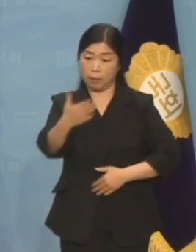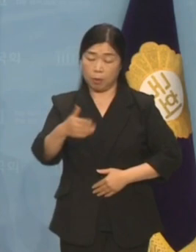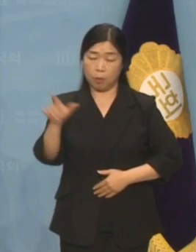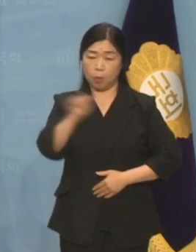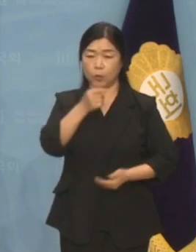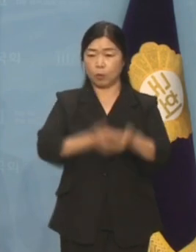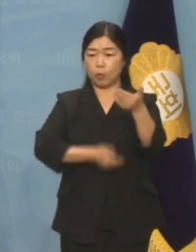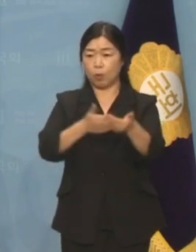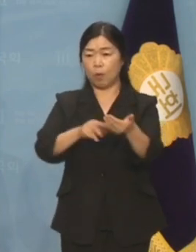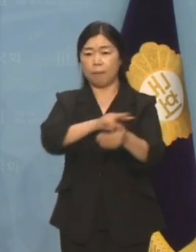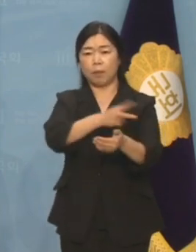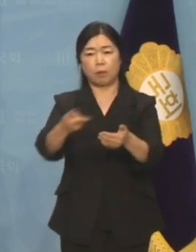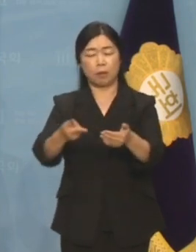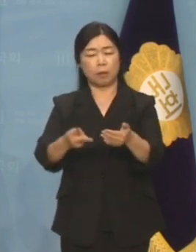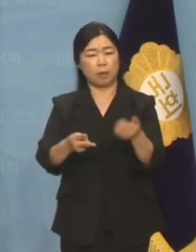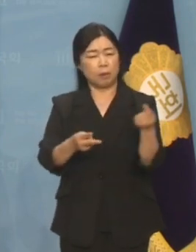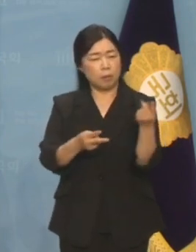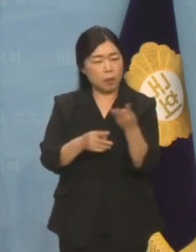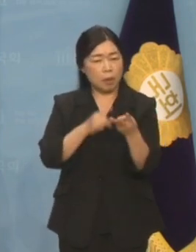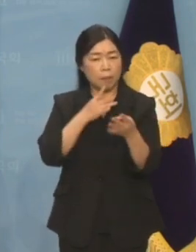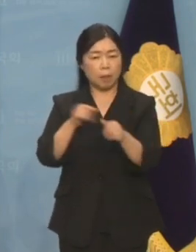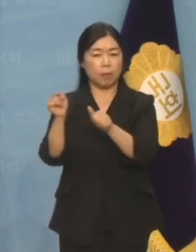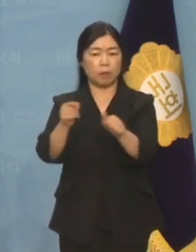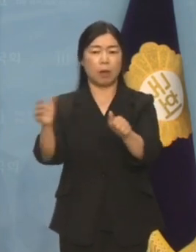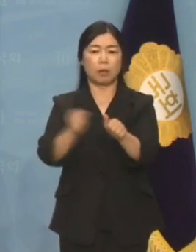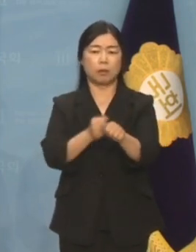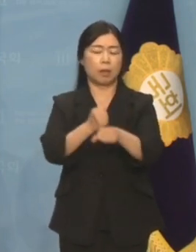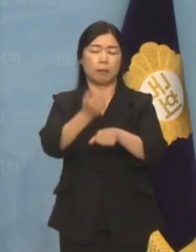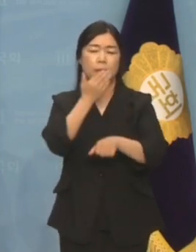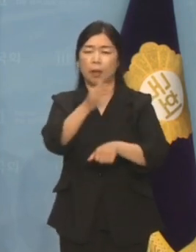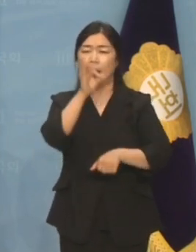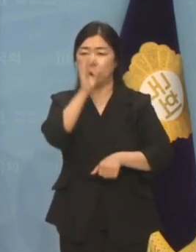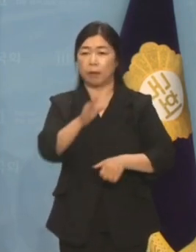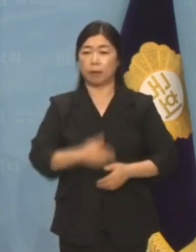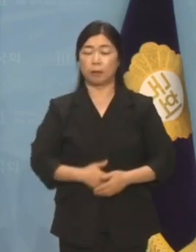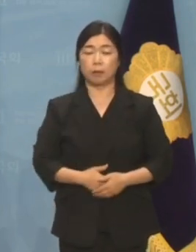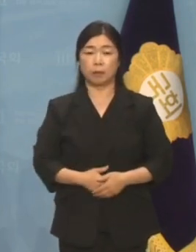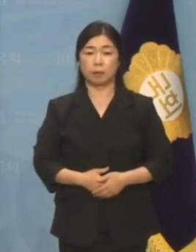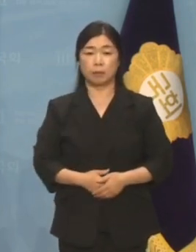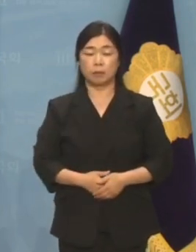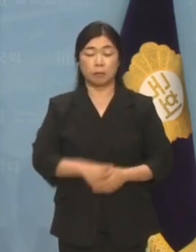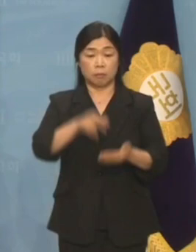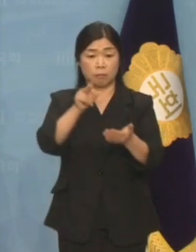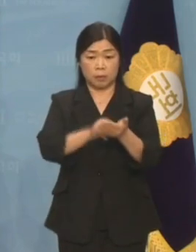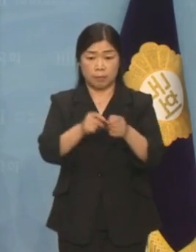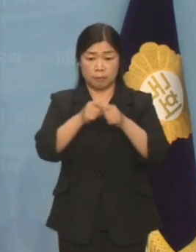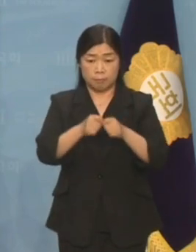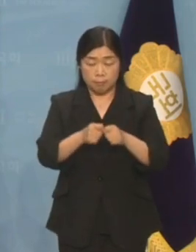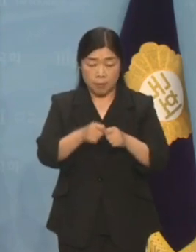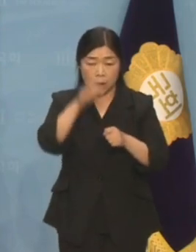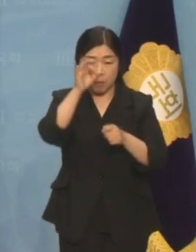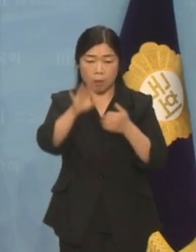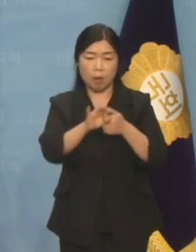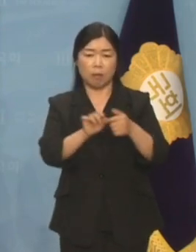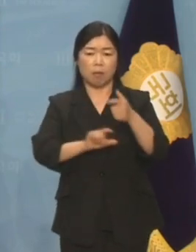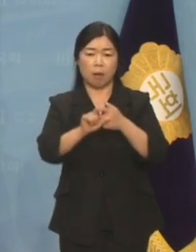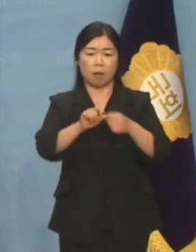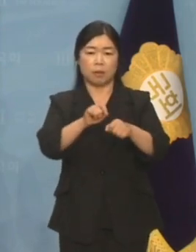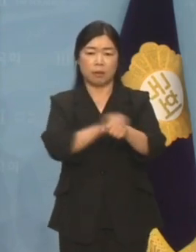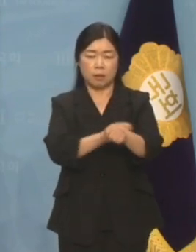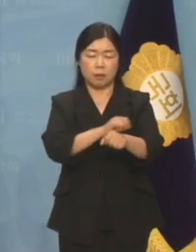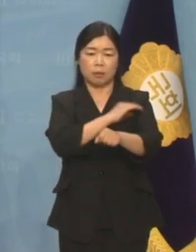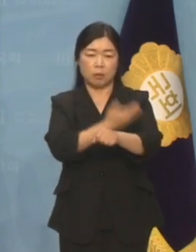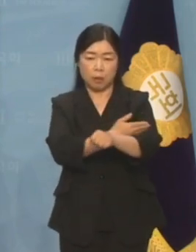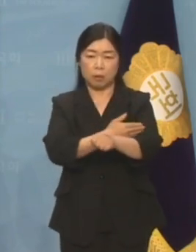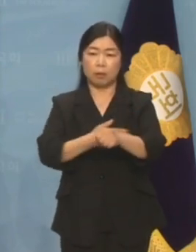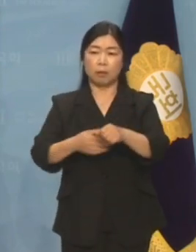한두 사람의 힘으로 할 수 있는 일이 아닙니다. 까면 깔수록 특권 카르텔로 드러난 김건희